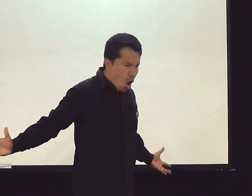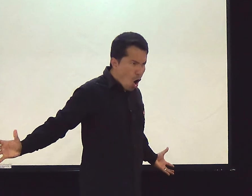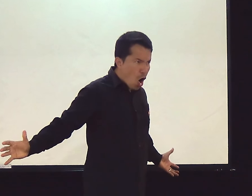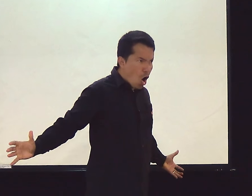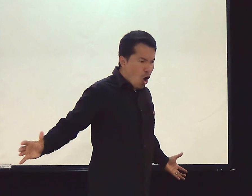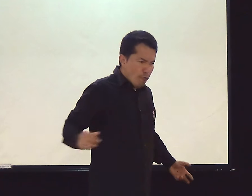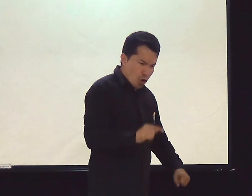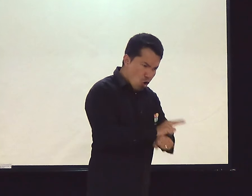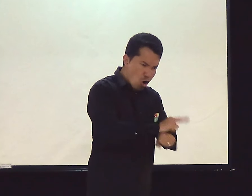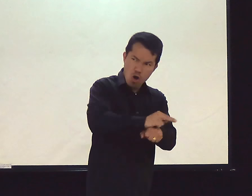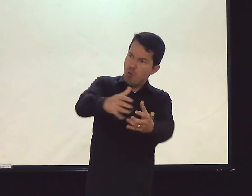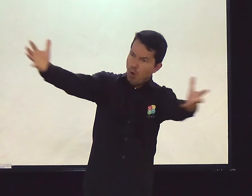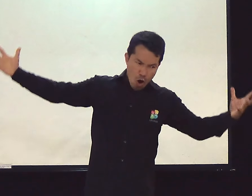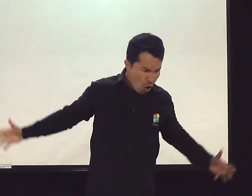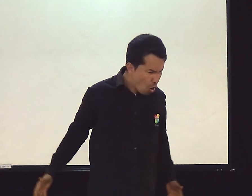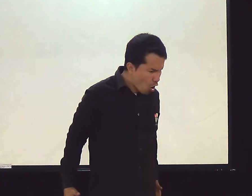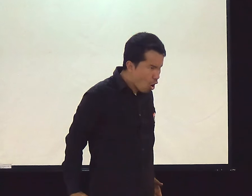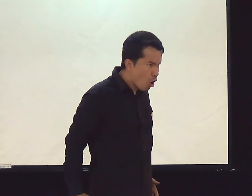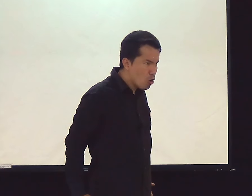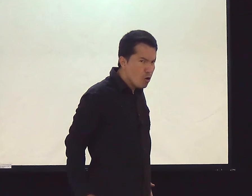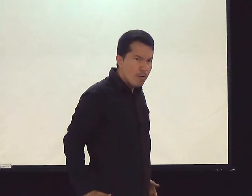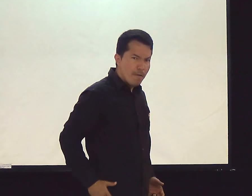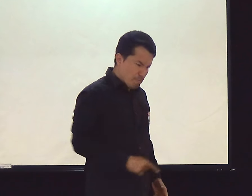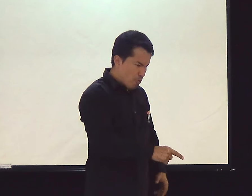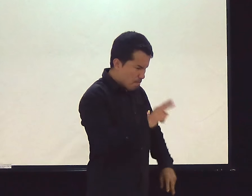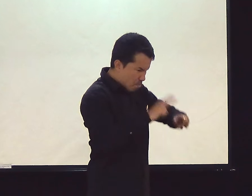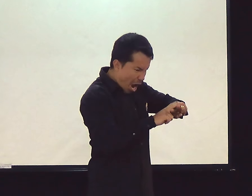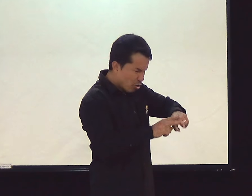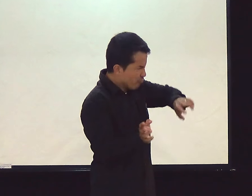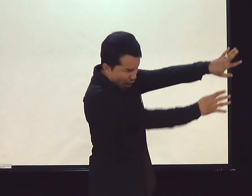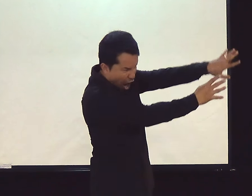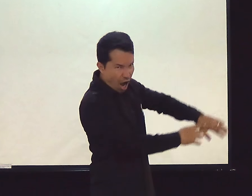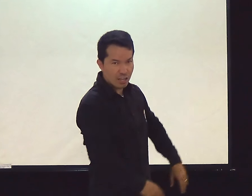E aí, o comandante. Que isso? Que moleza é essa?